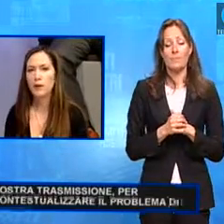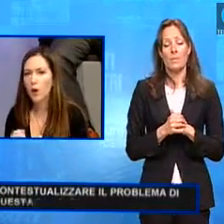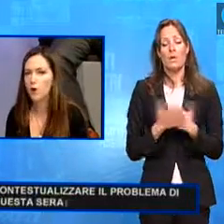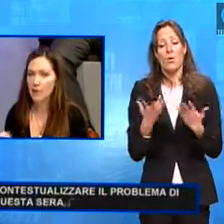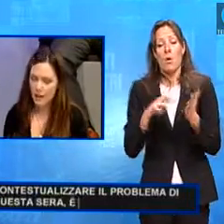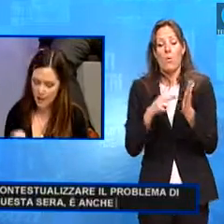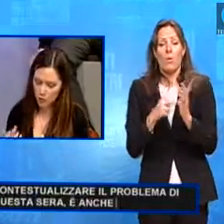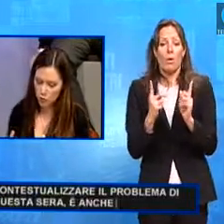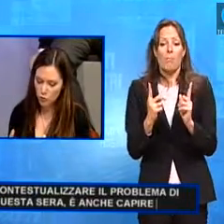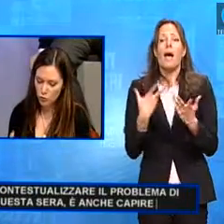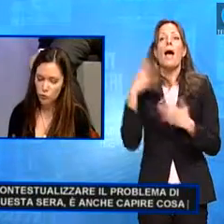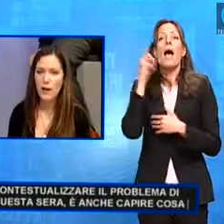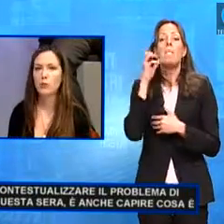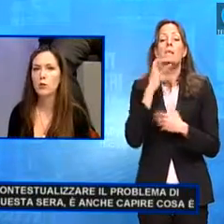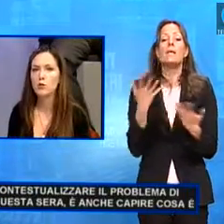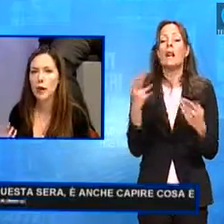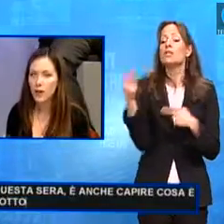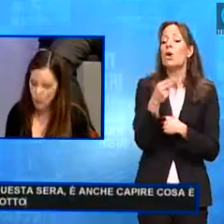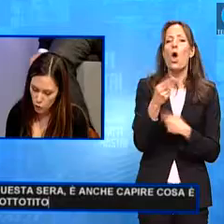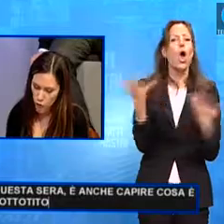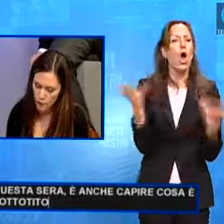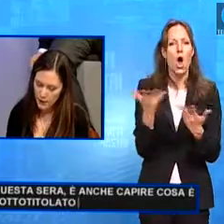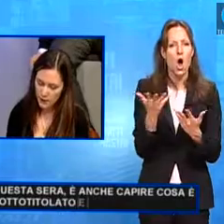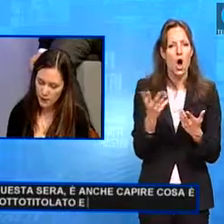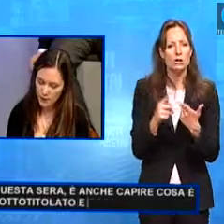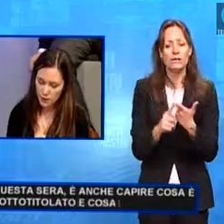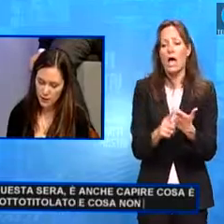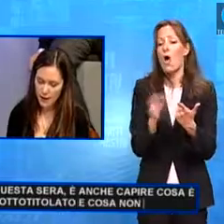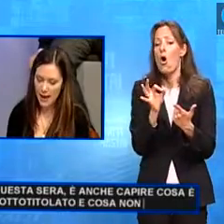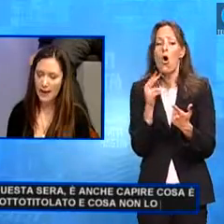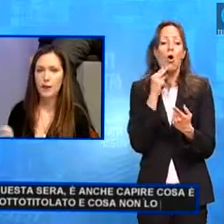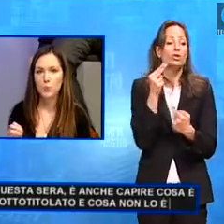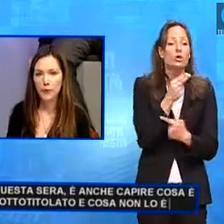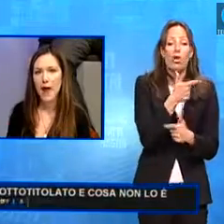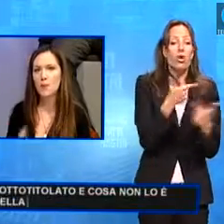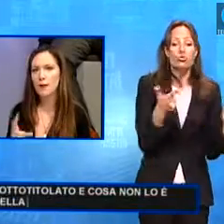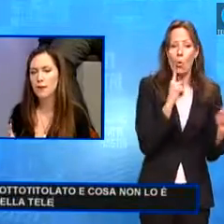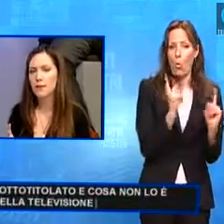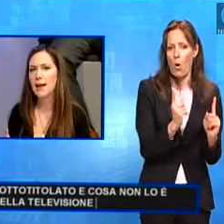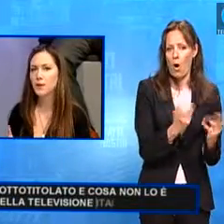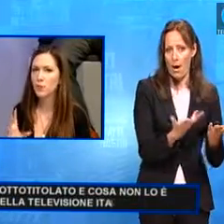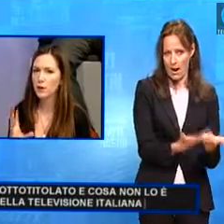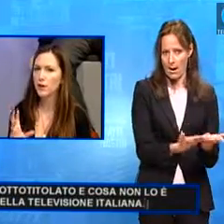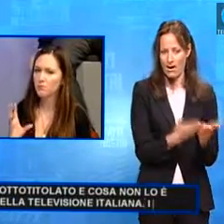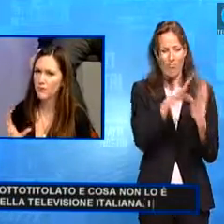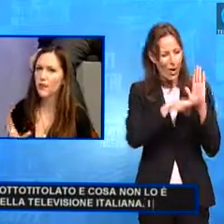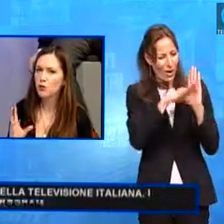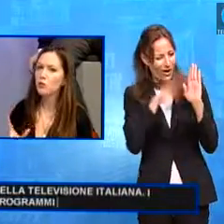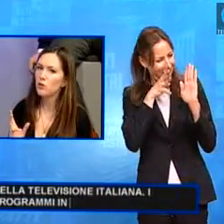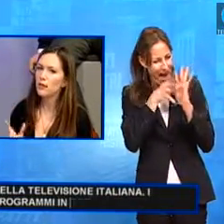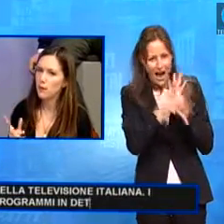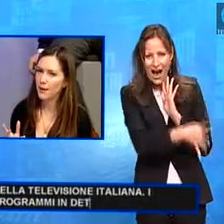capire cosa è sottotitolato e cosa non lo è nella televisione italiana, i programmi in dettaglio, perché